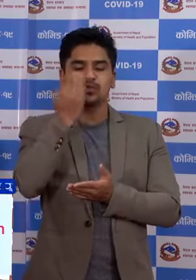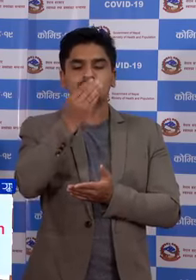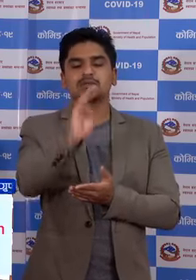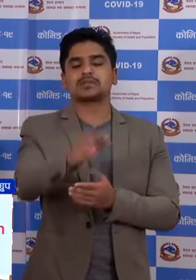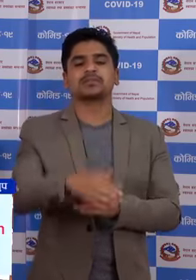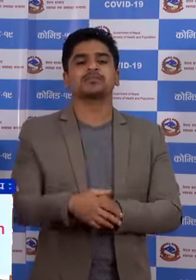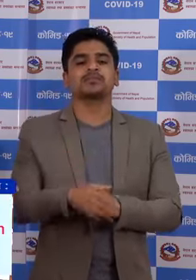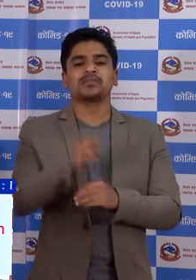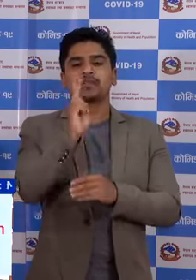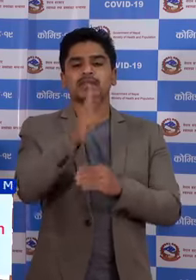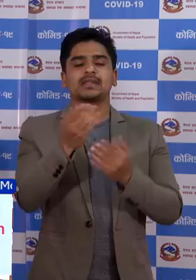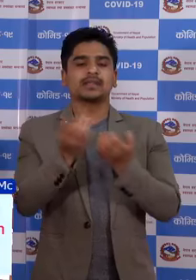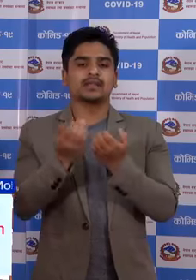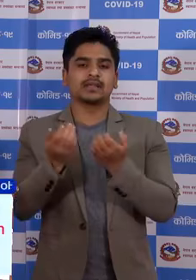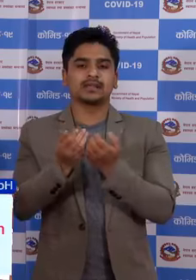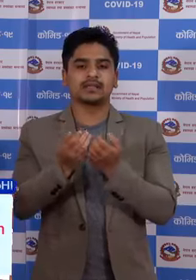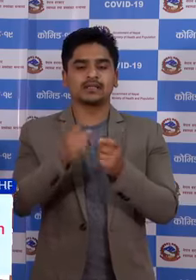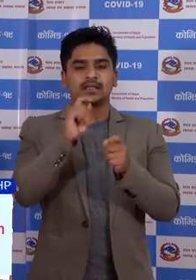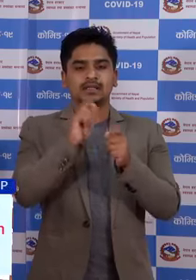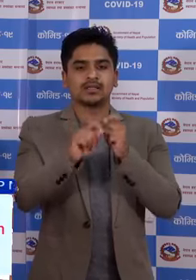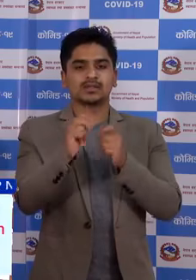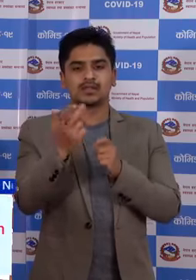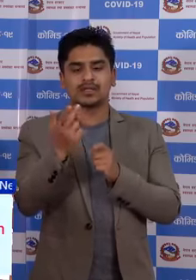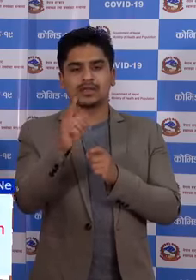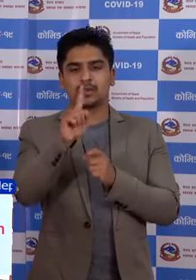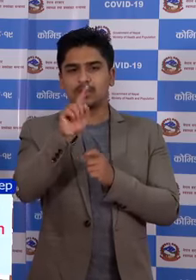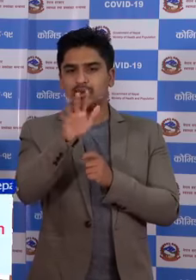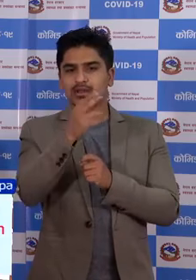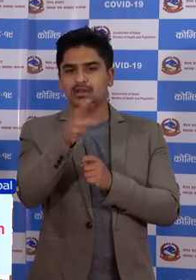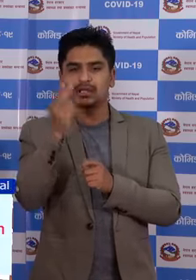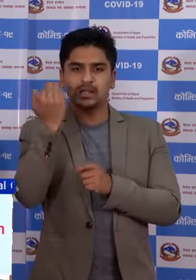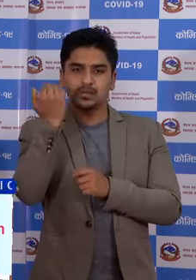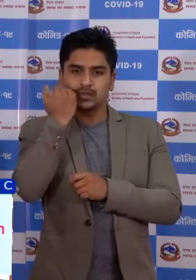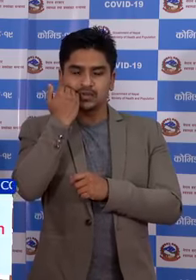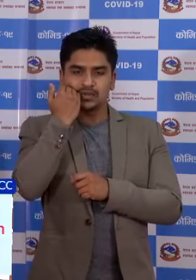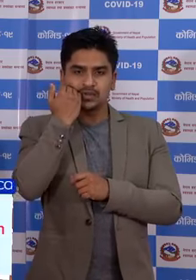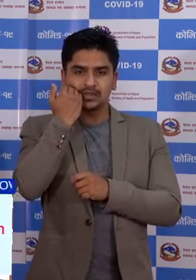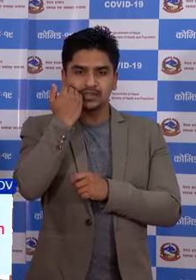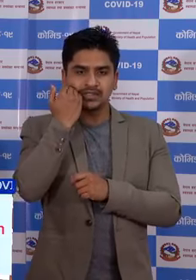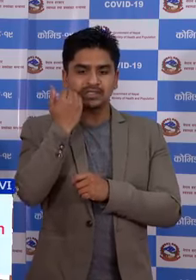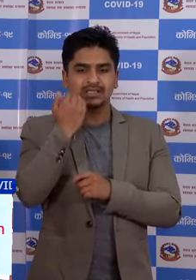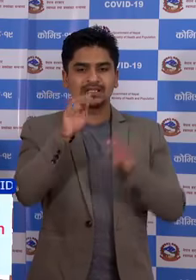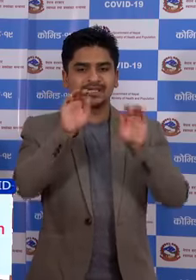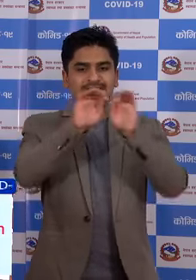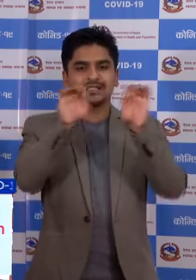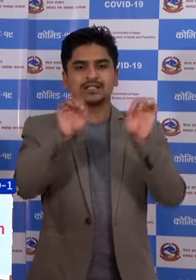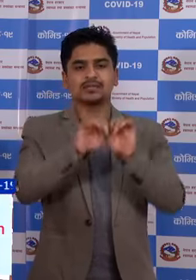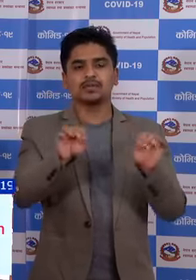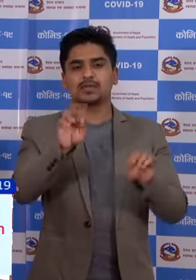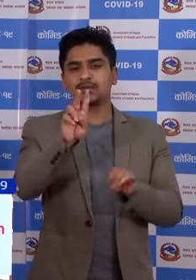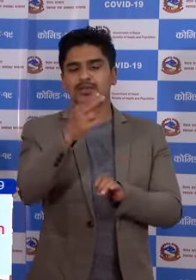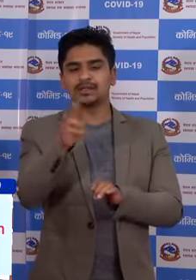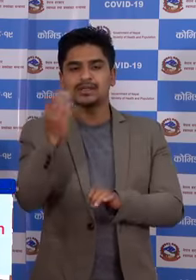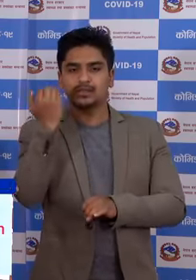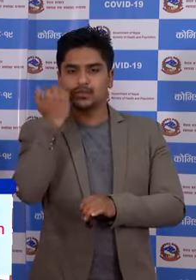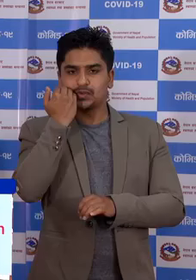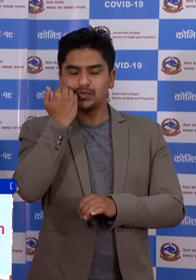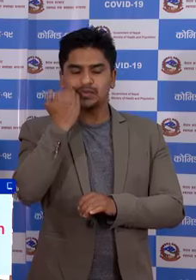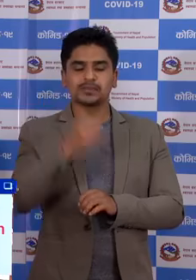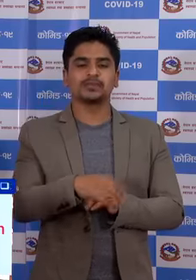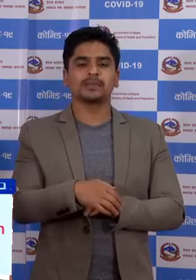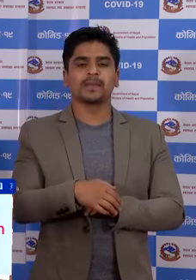तेसे गरी सरलाई को पंद्र जना पुरुस सिंदु पाल्चोक को दुई जना पुरुस